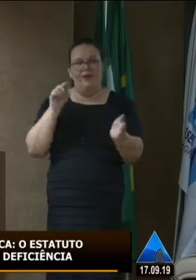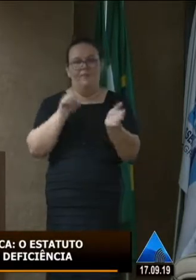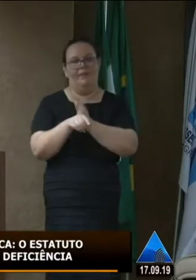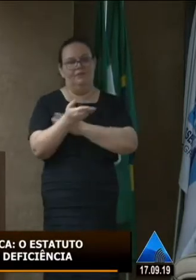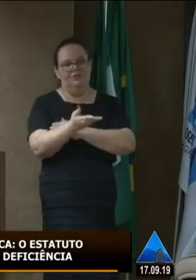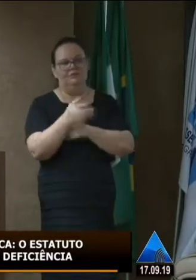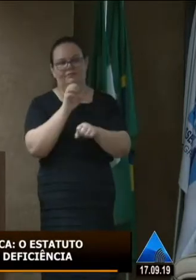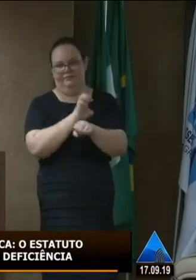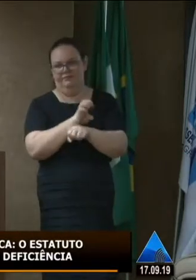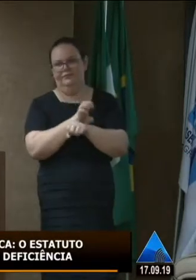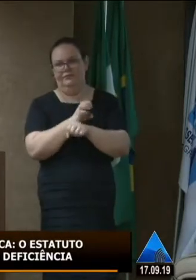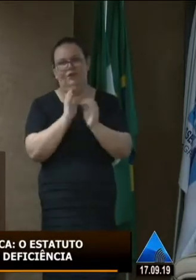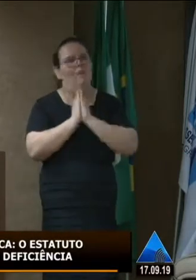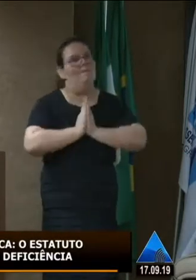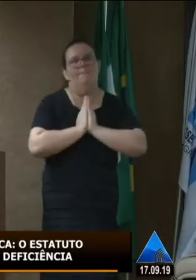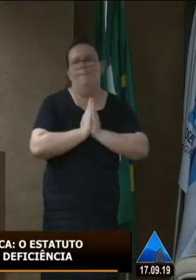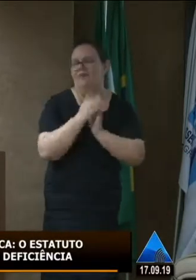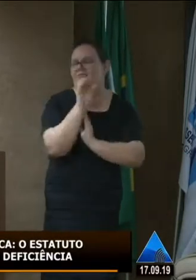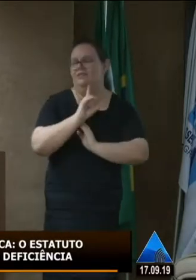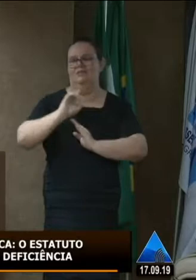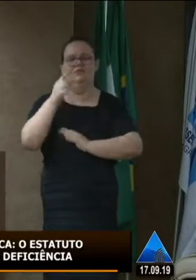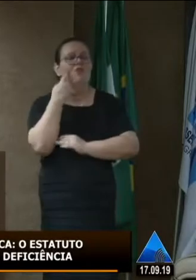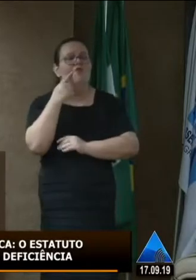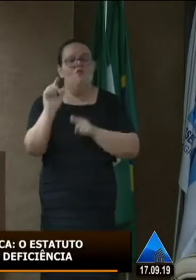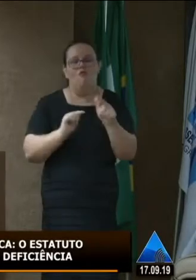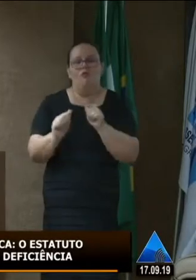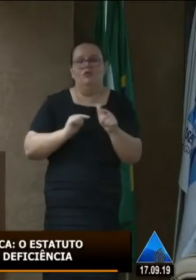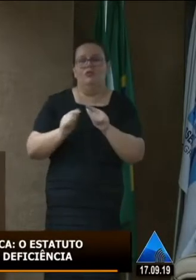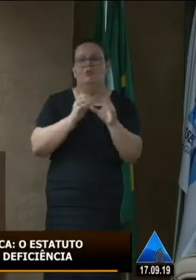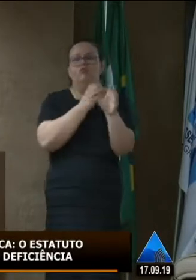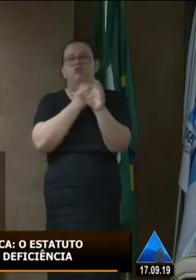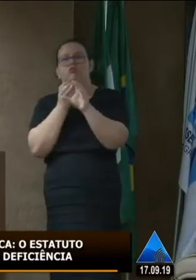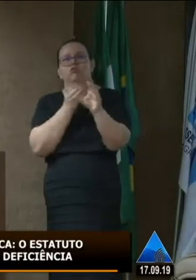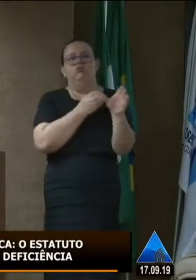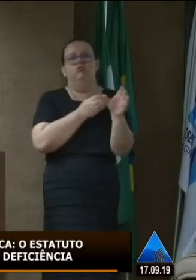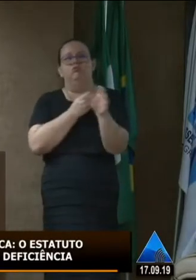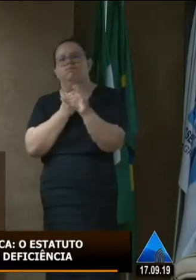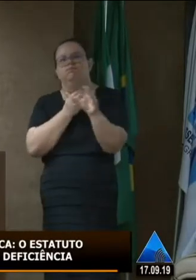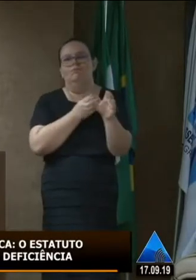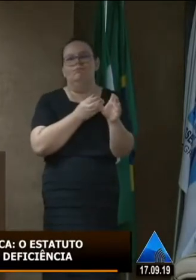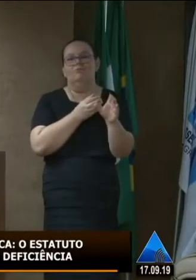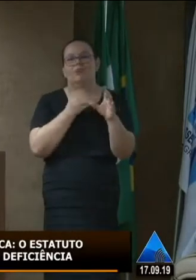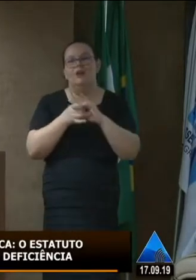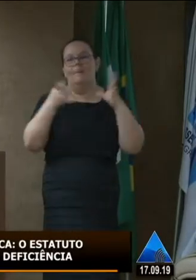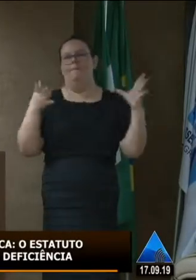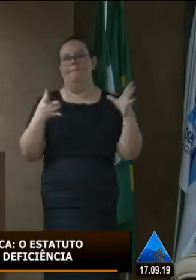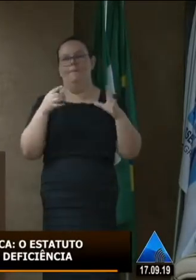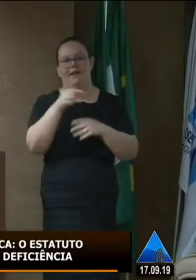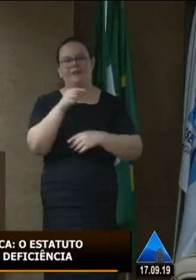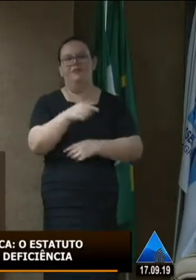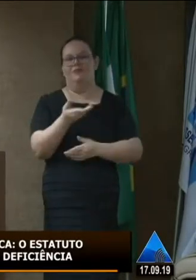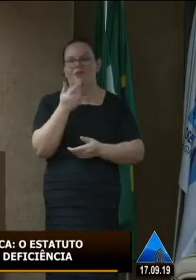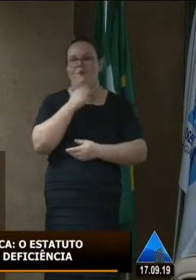peço pelo amor de Deus olha o trabalho do corpo de bombeiro o corpo de bombeiro foi lá liberou o habite você já